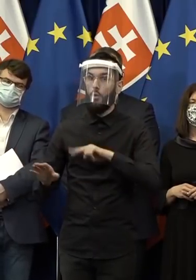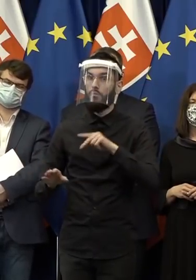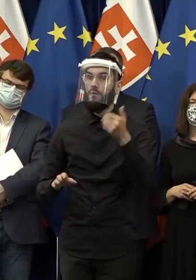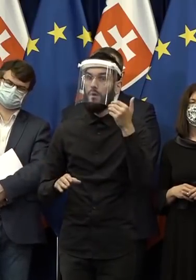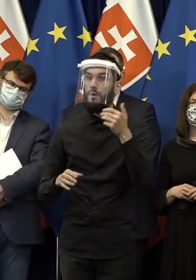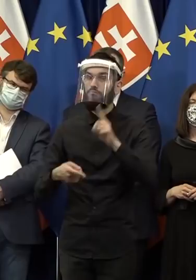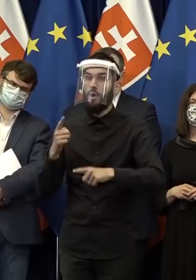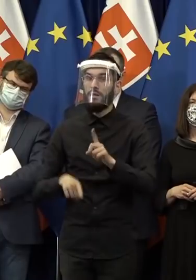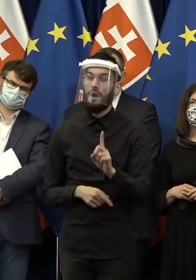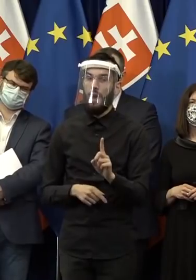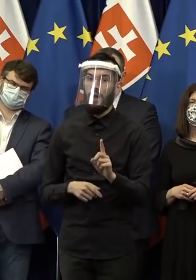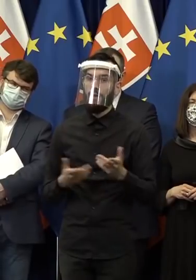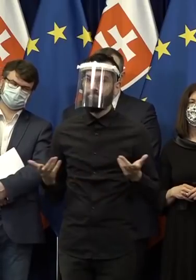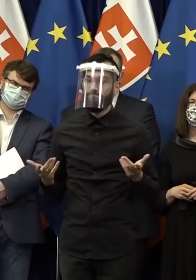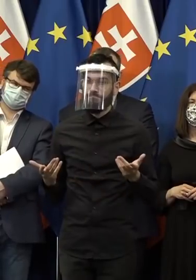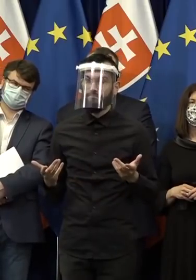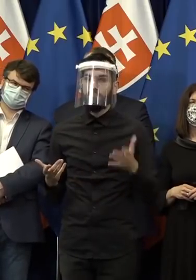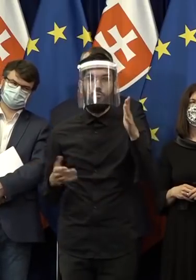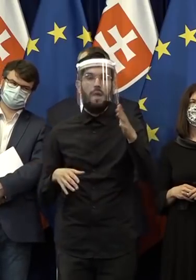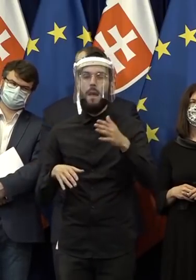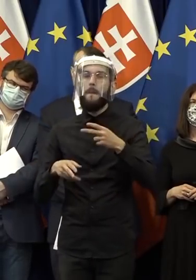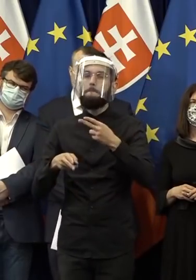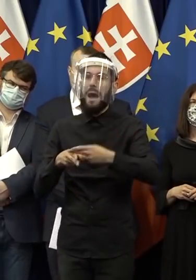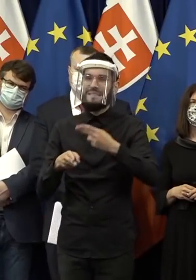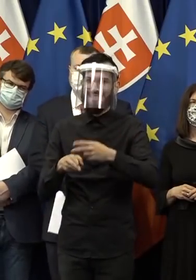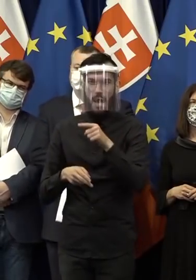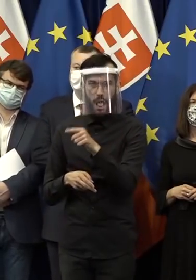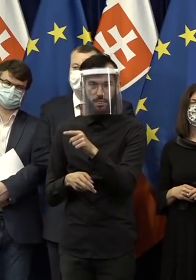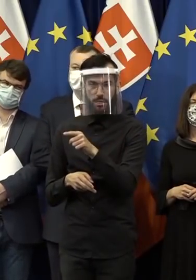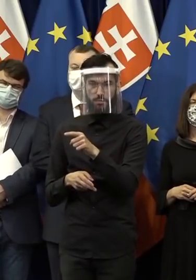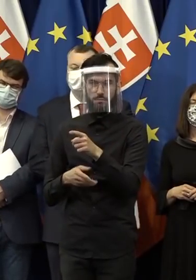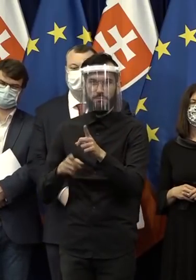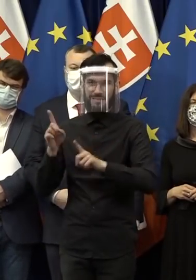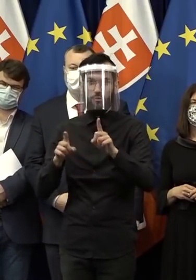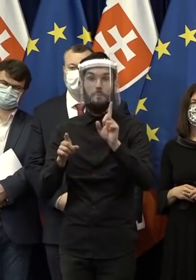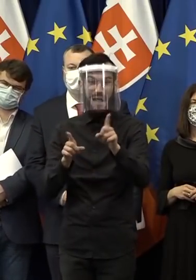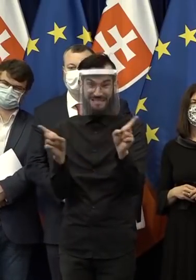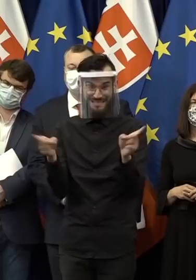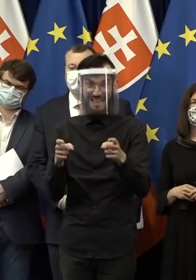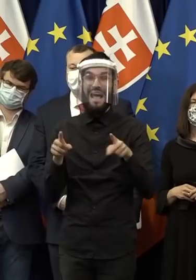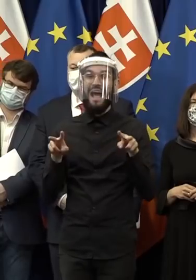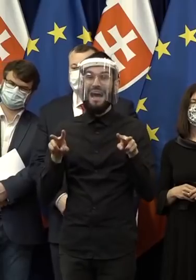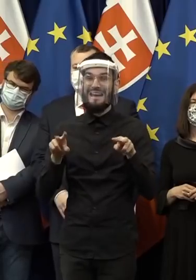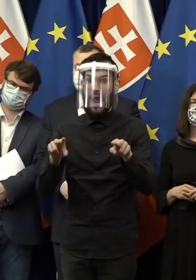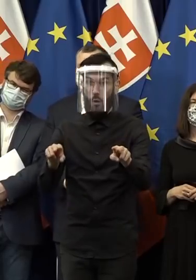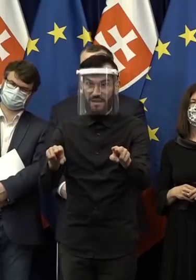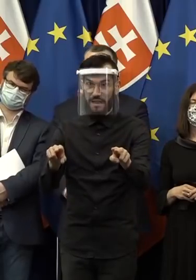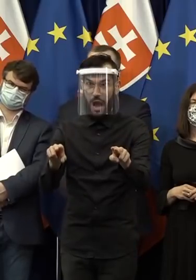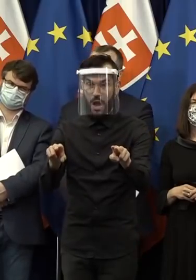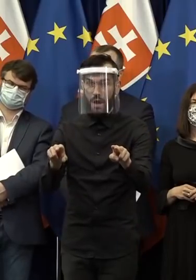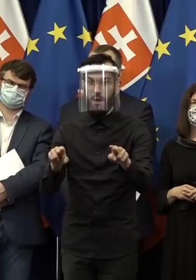budú mať pacienti, ktorým je diagnostikovaná rakovina, po